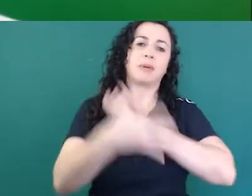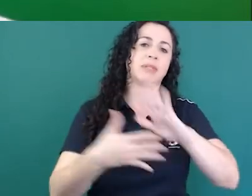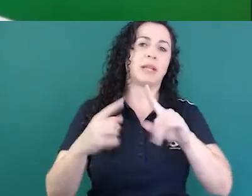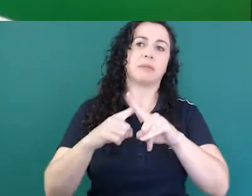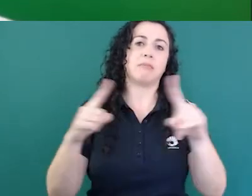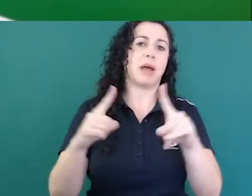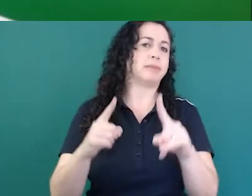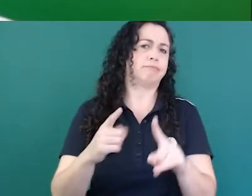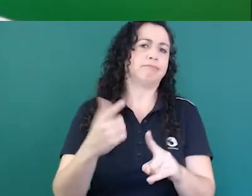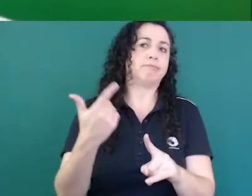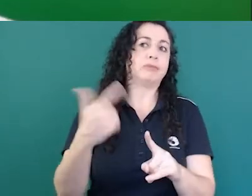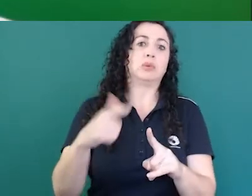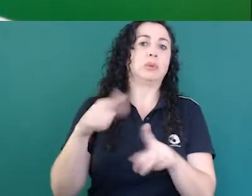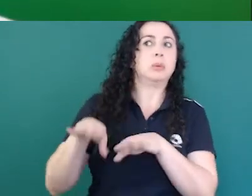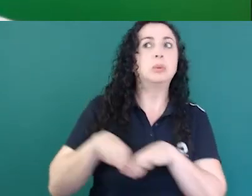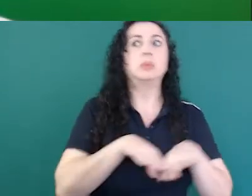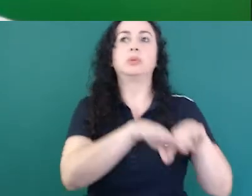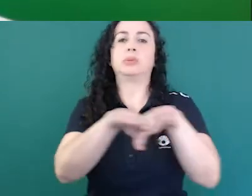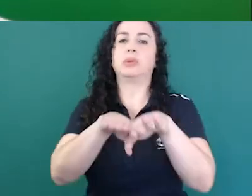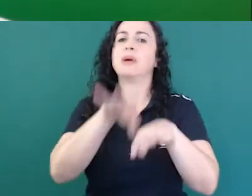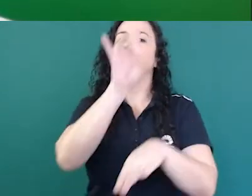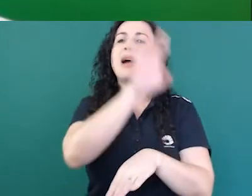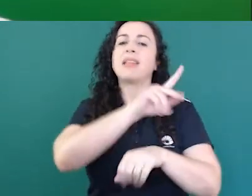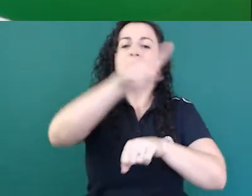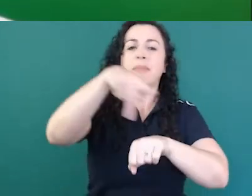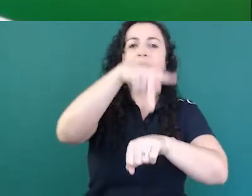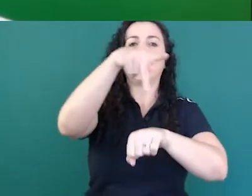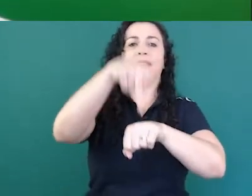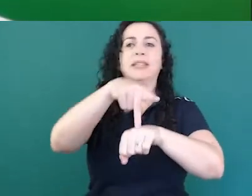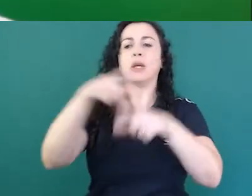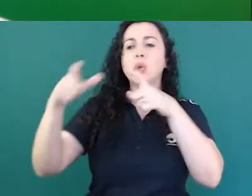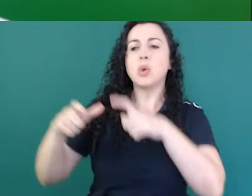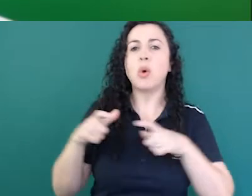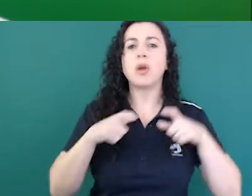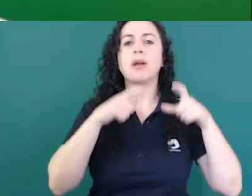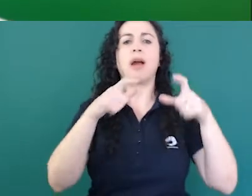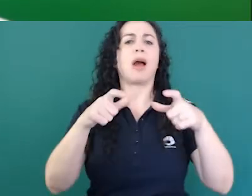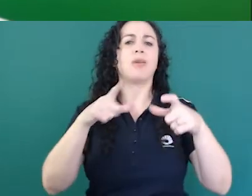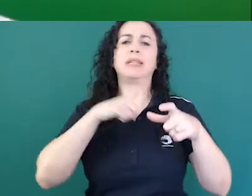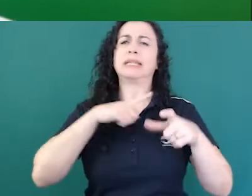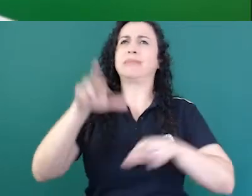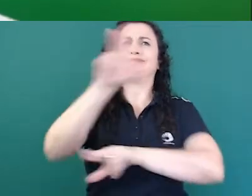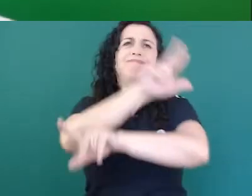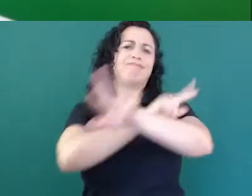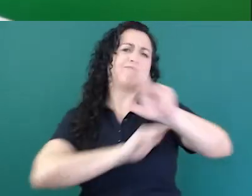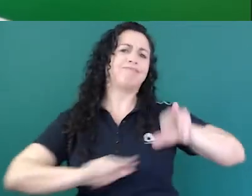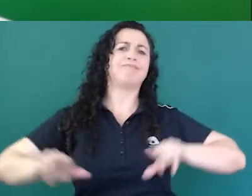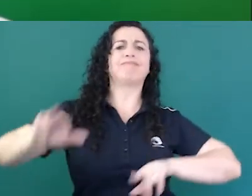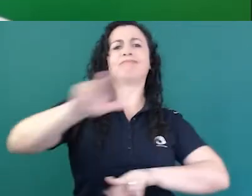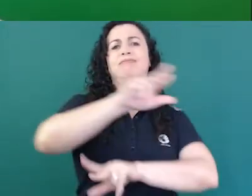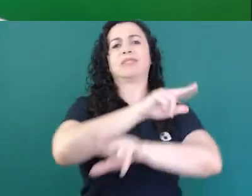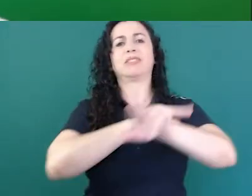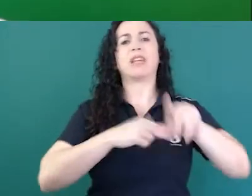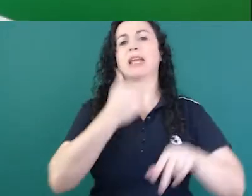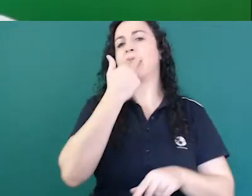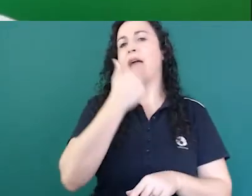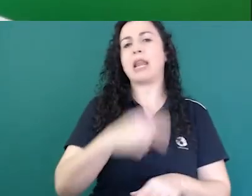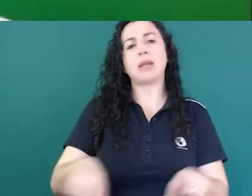tem a... Então, cada país, cada região, cada grupo, cada comunidade, que é preservada. é correto, a língua sendo um fator